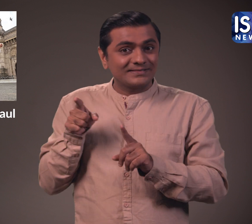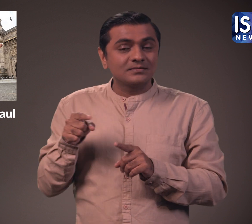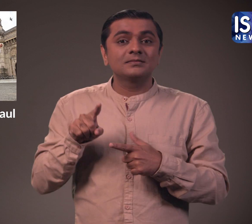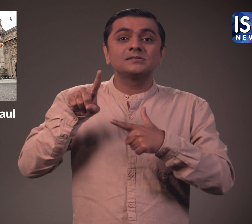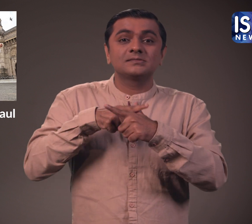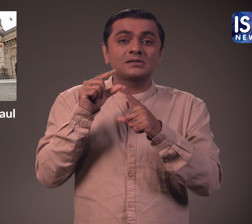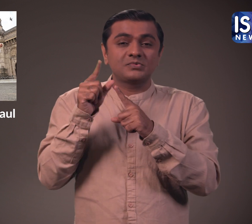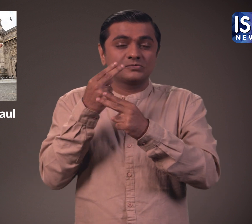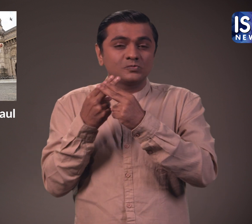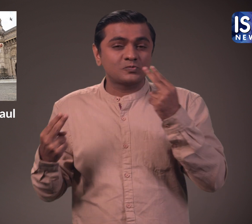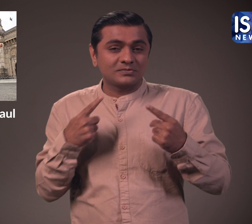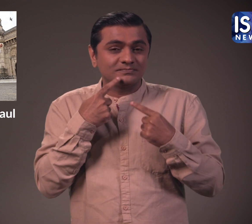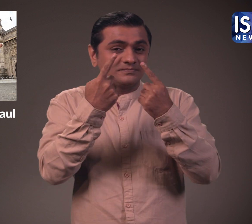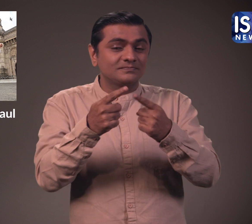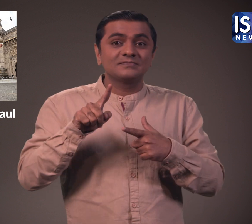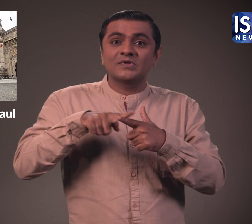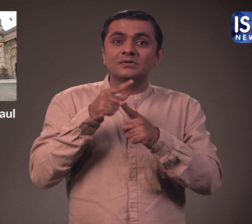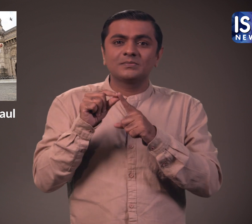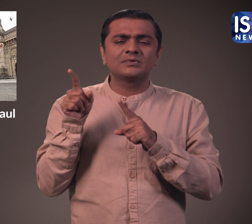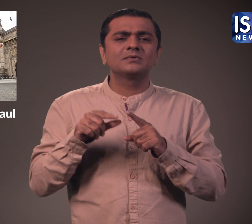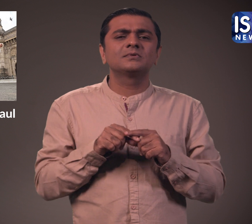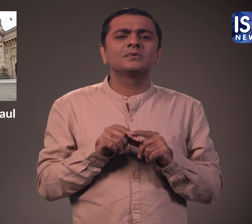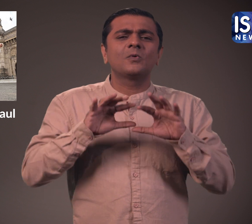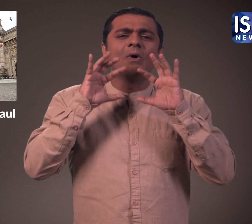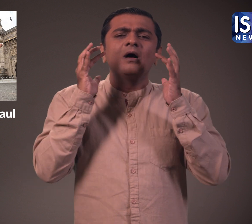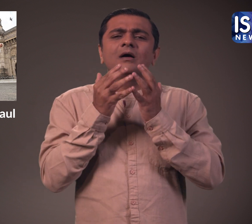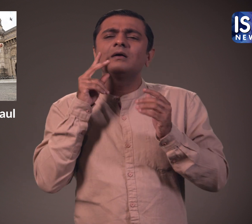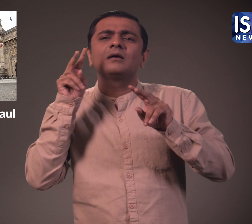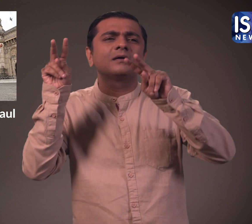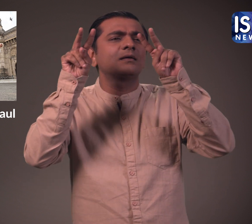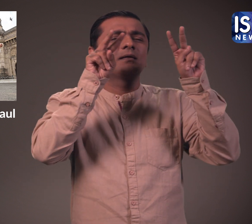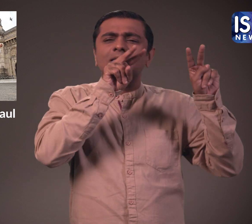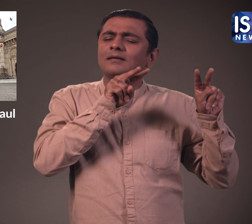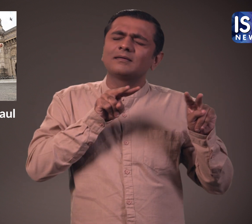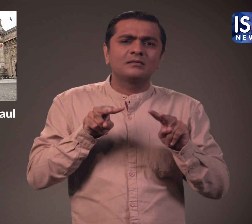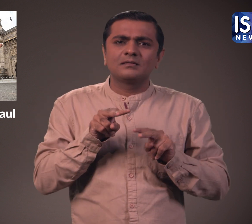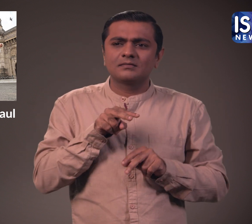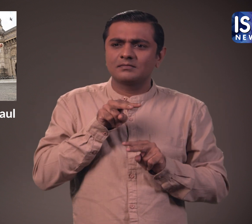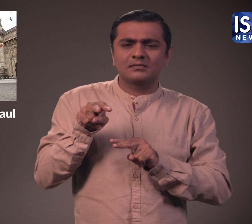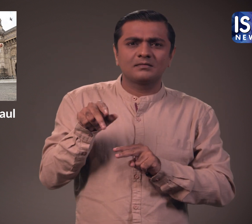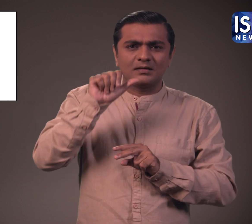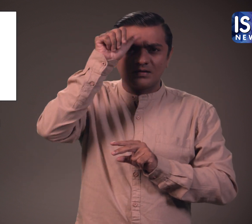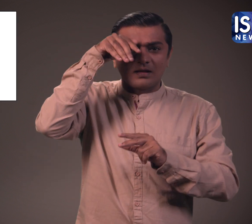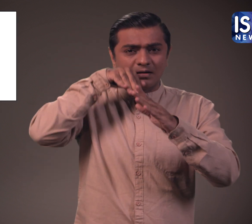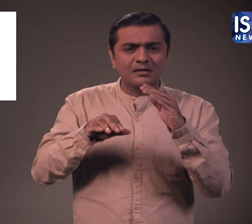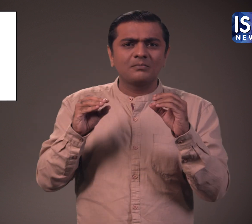पॉल के अनुसार दुनिया के सभी शहरों में मुंबई सबसे व्यस्त है।